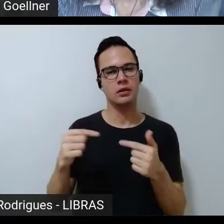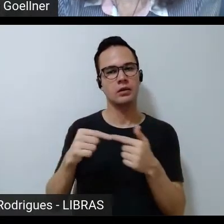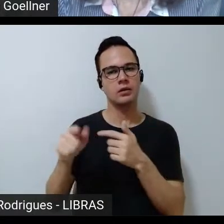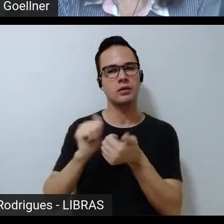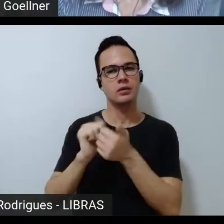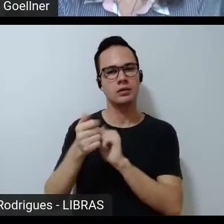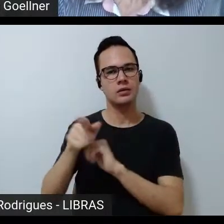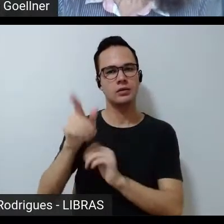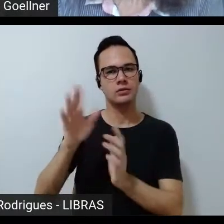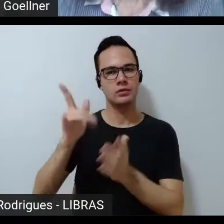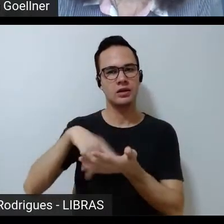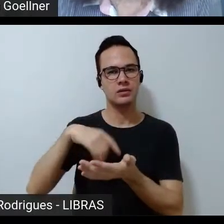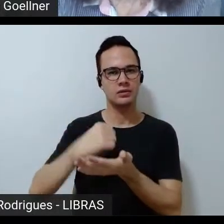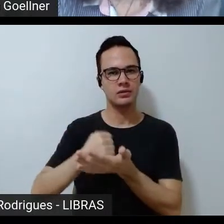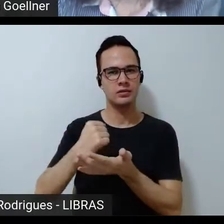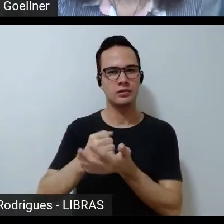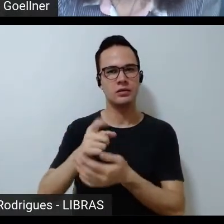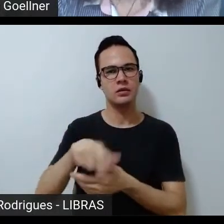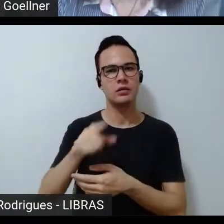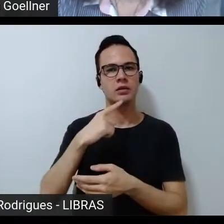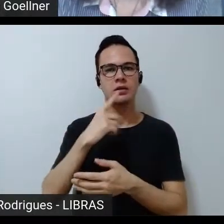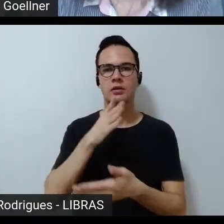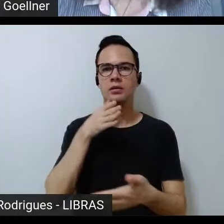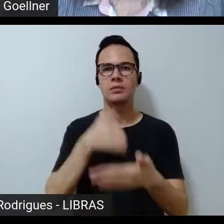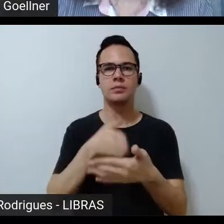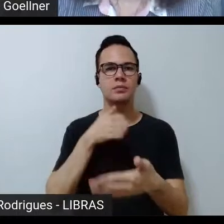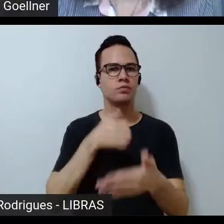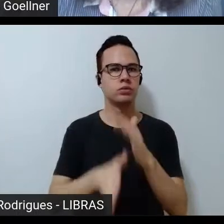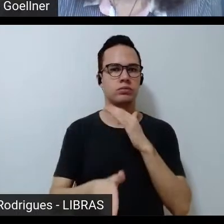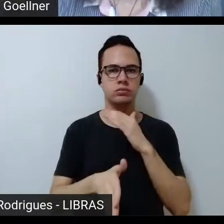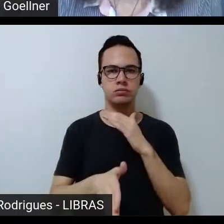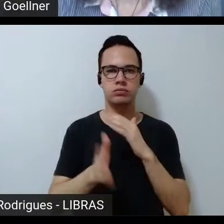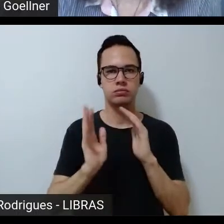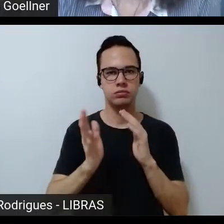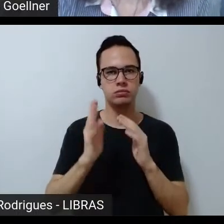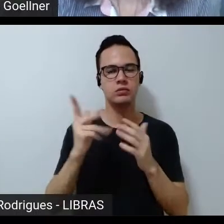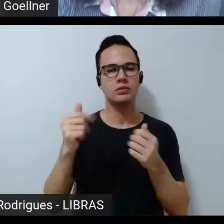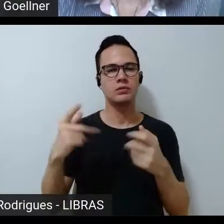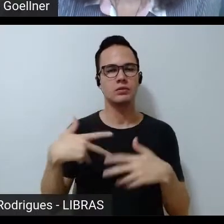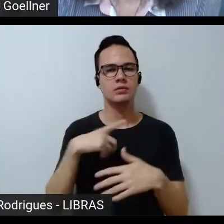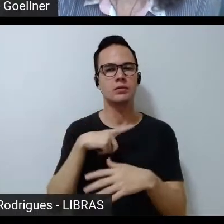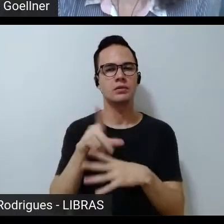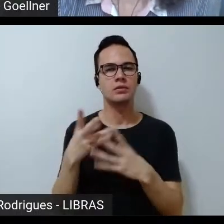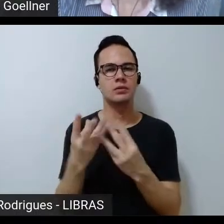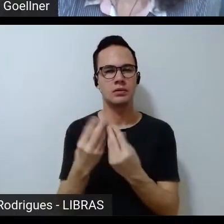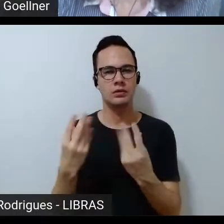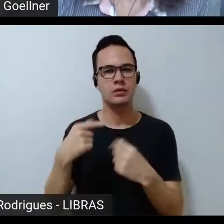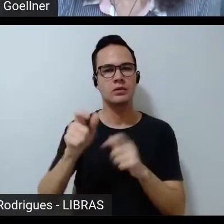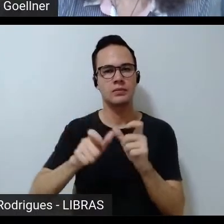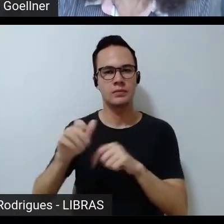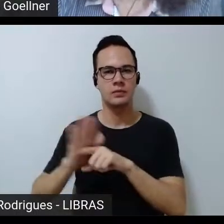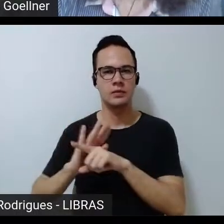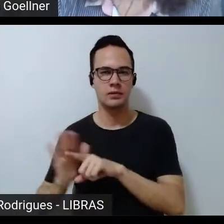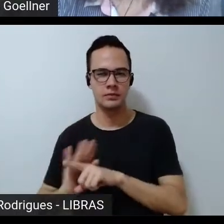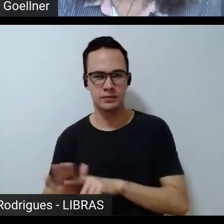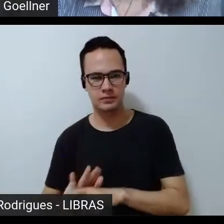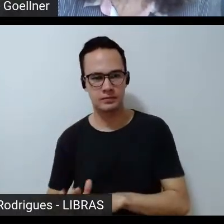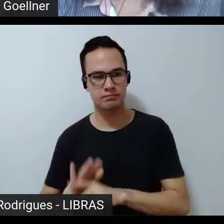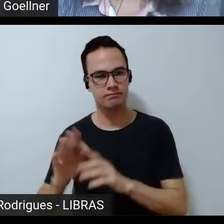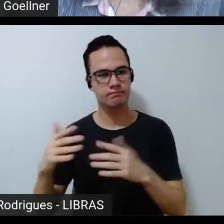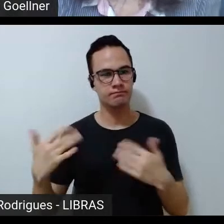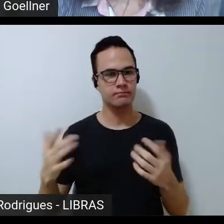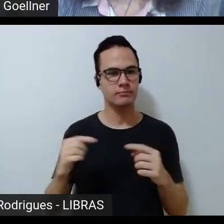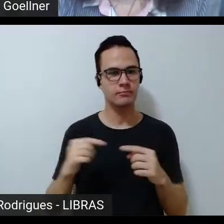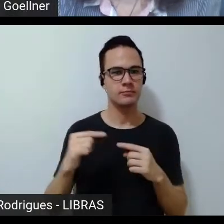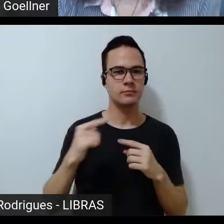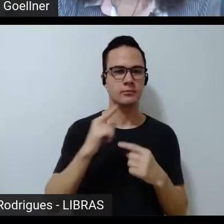oficializado. O que a gente já está rompendo isso há algum tempo. A gente disse um grande número de pessoas que estão pesquisando. Então, isso tem a ver também